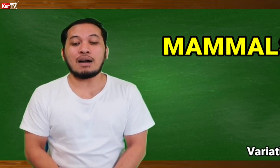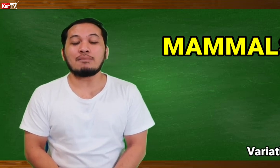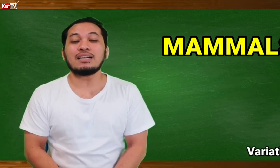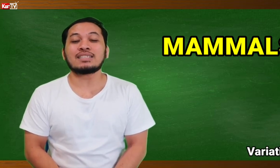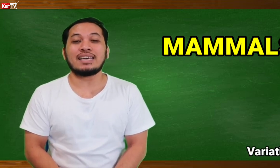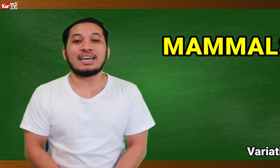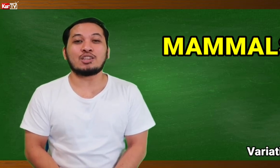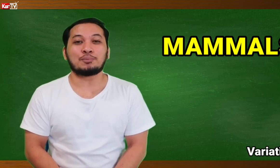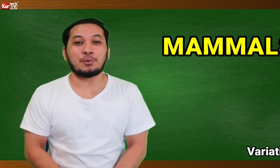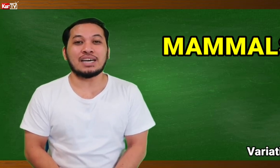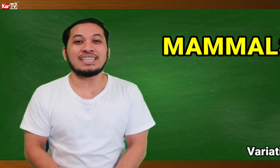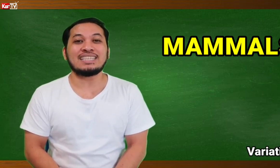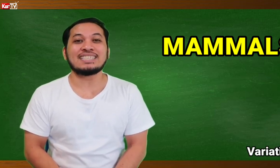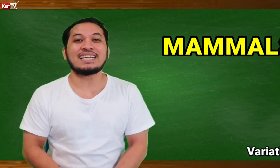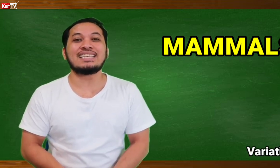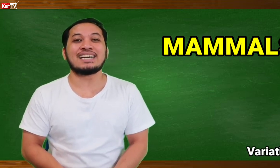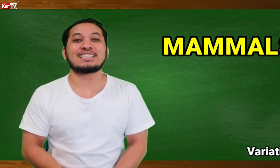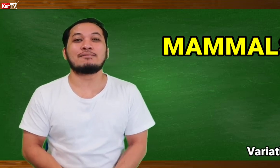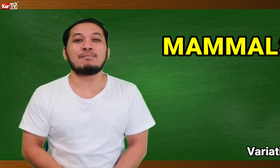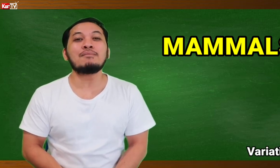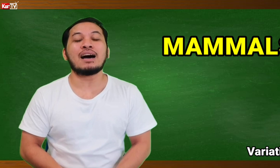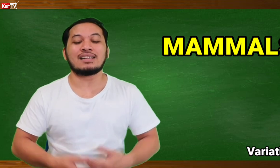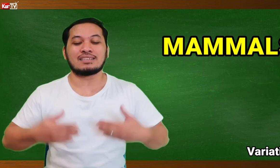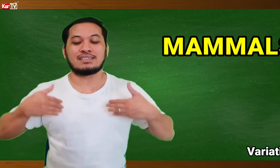MAMALS ay ganito po natin isisenyas. MAMALS.